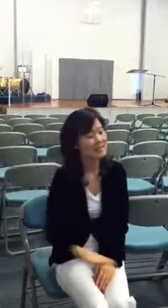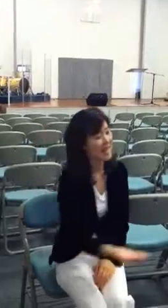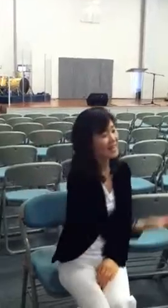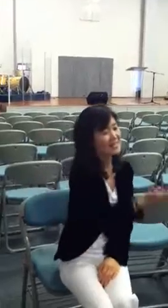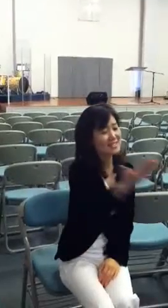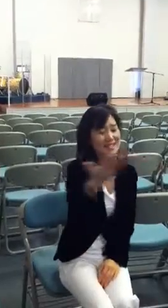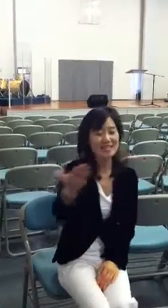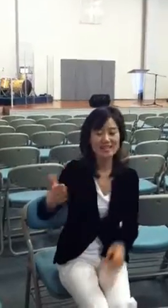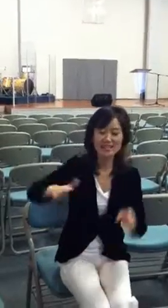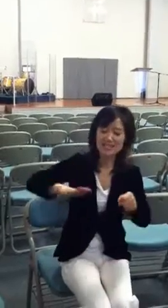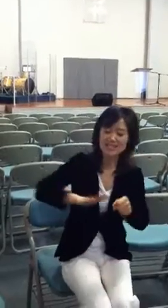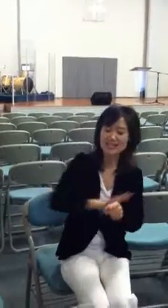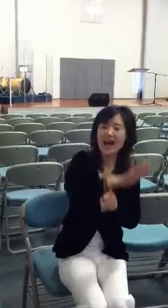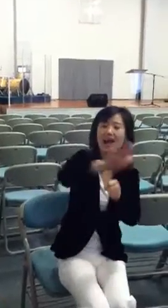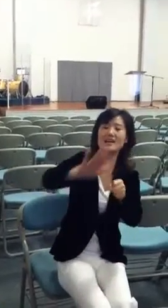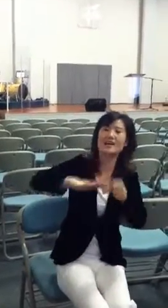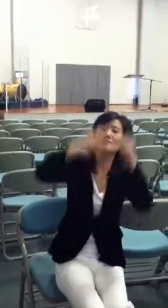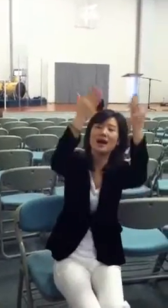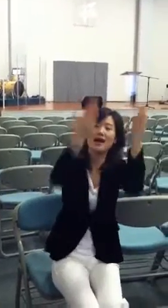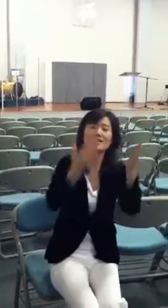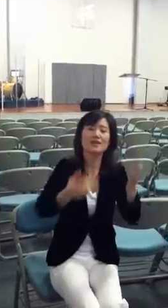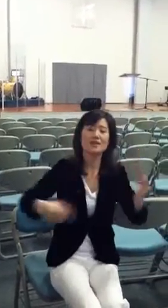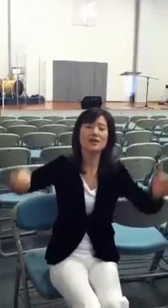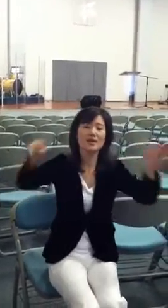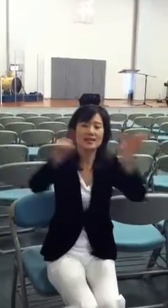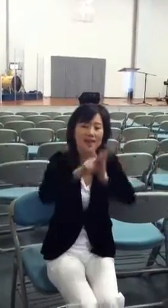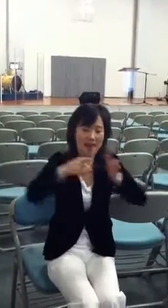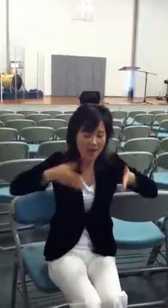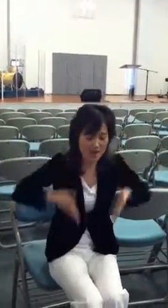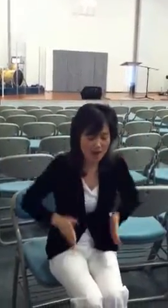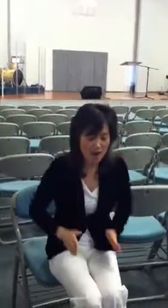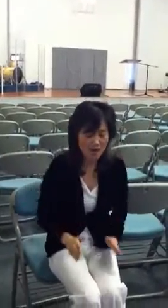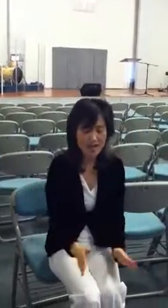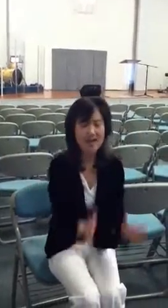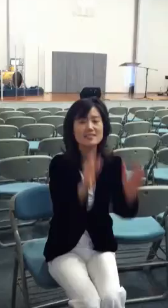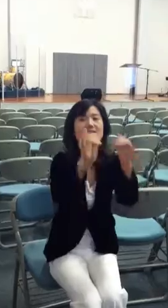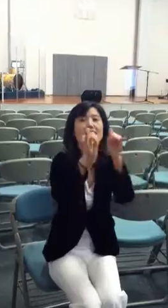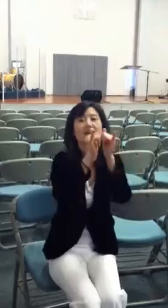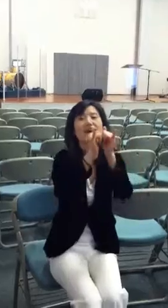당신은 사랑받기 위해 태어난 사람